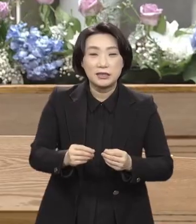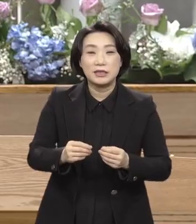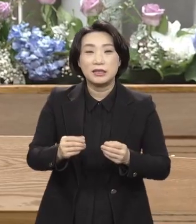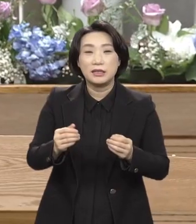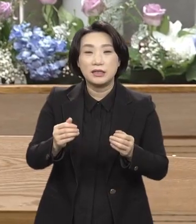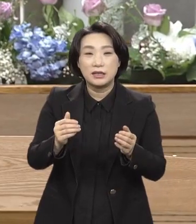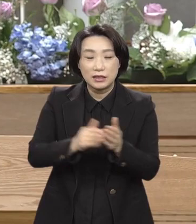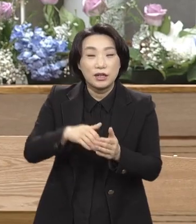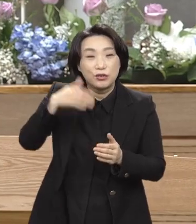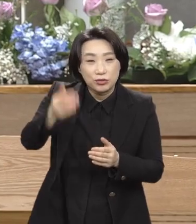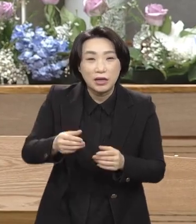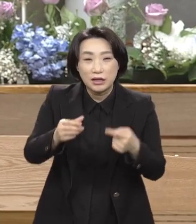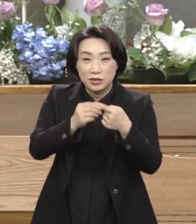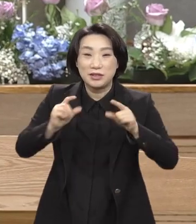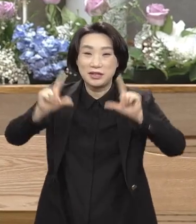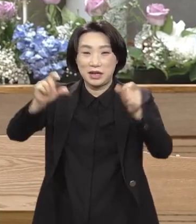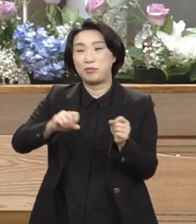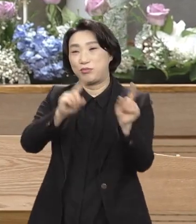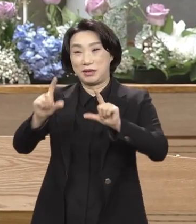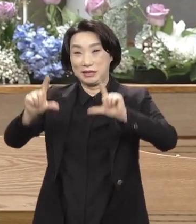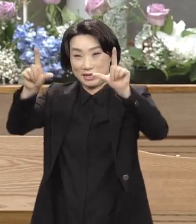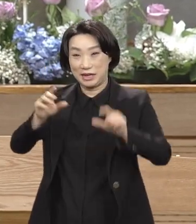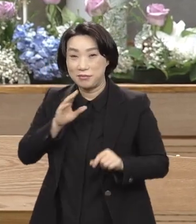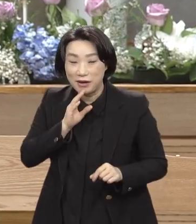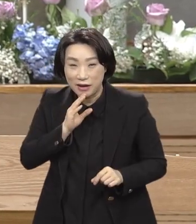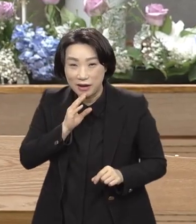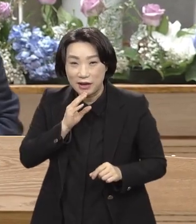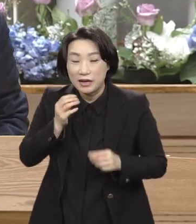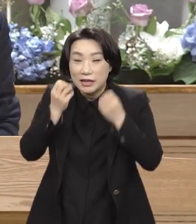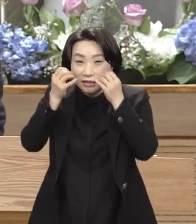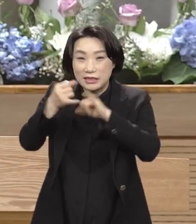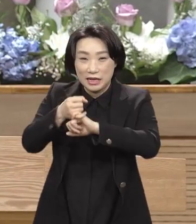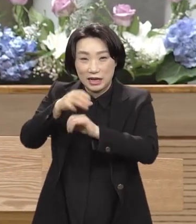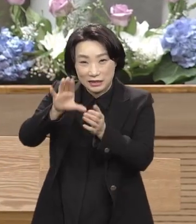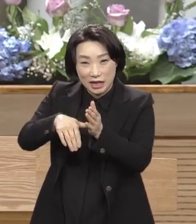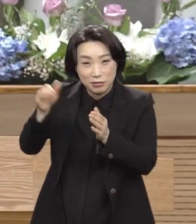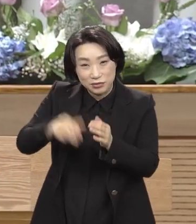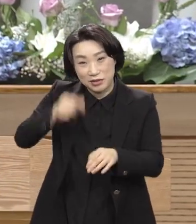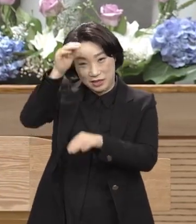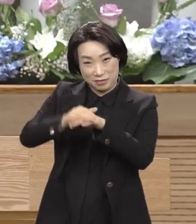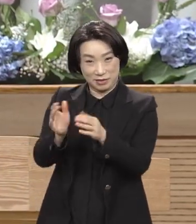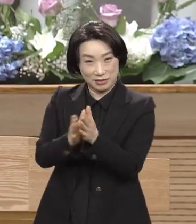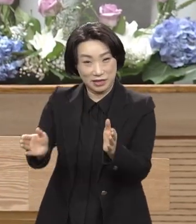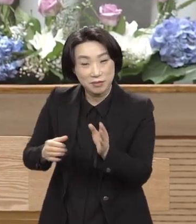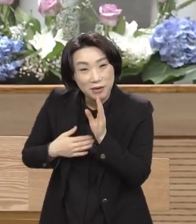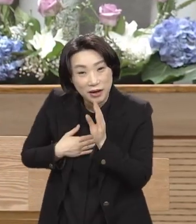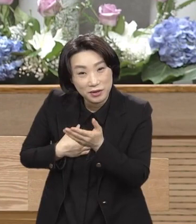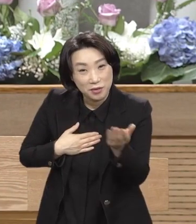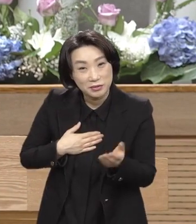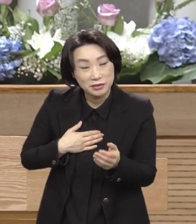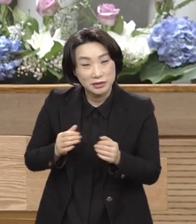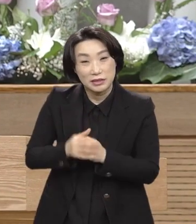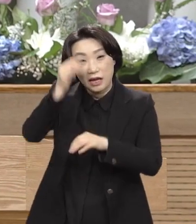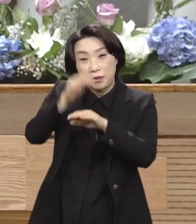날 신약시대부터 예배가 시작됐다 이 말입니다 예배는 무슨 예배일까 그때부터